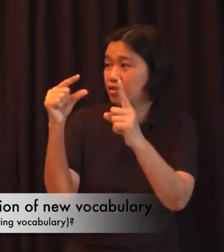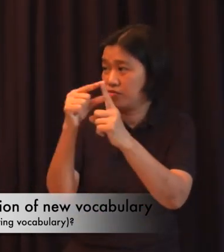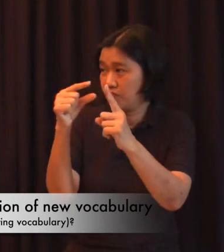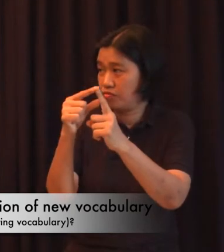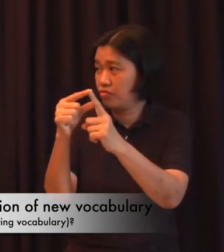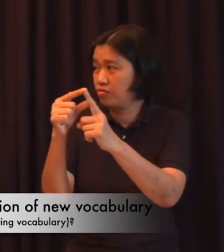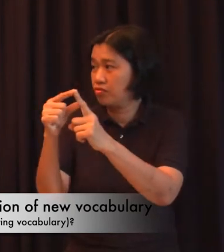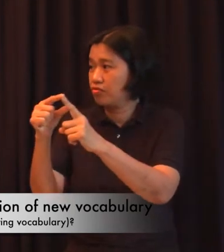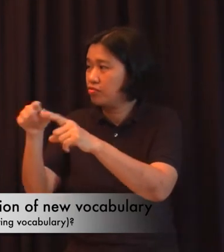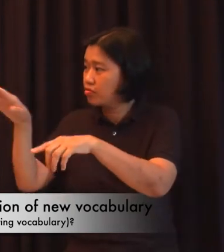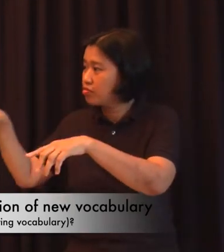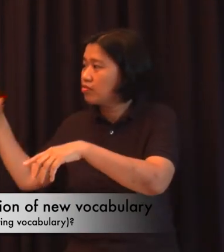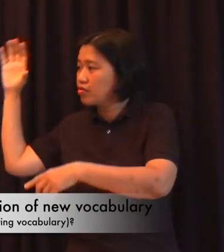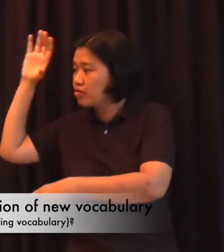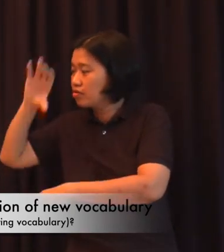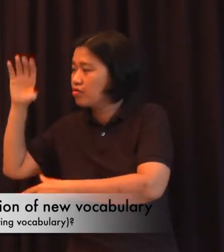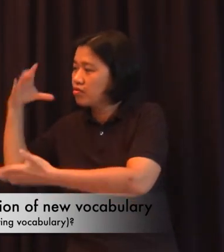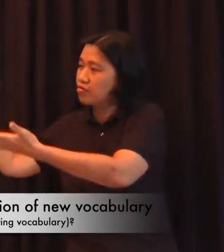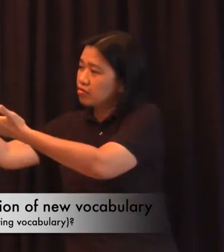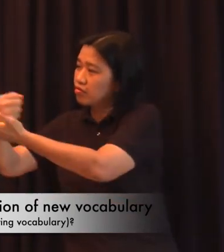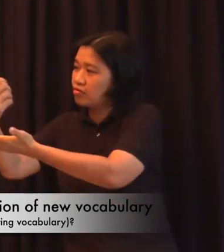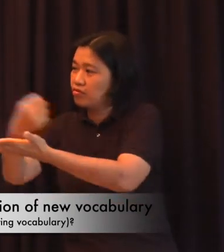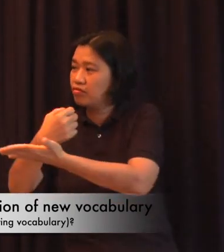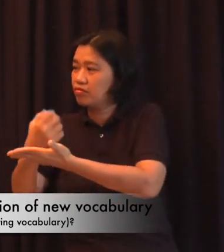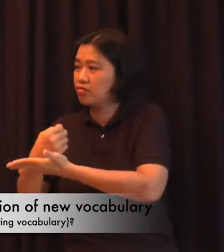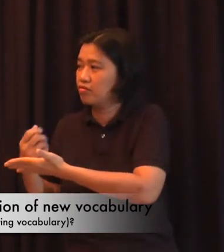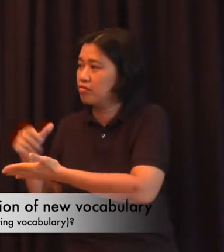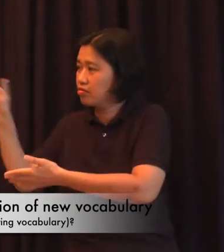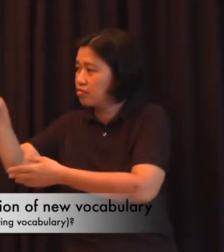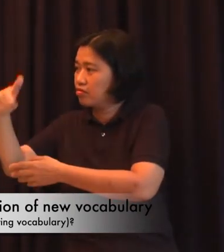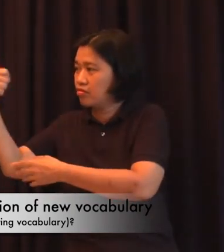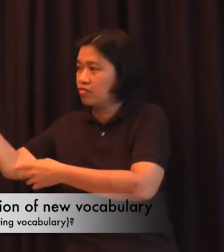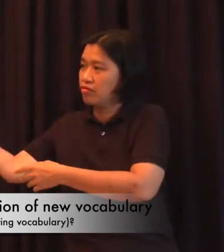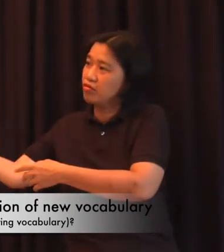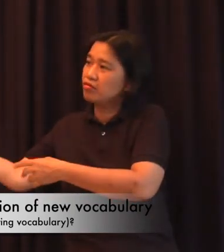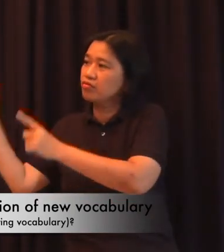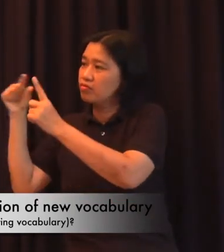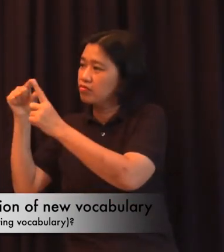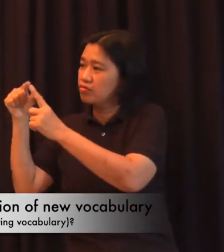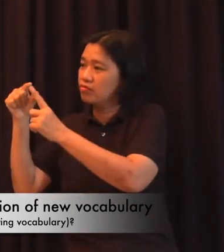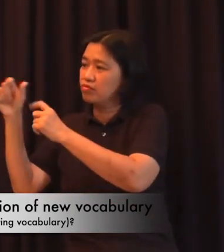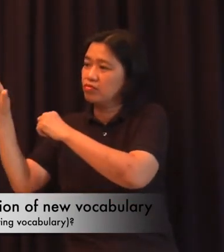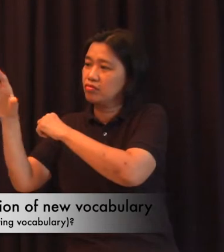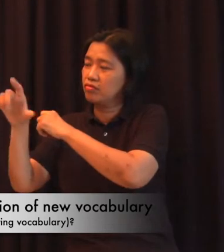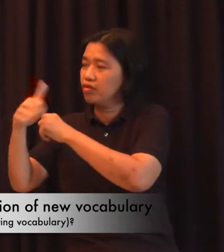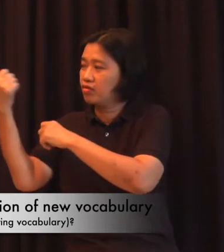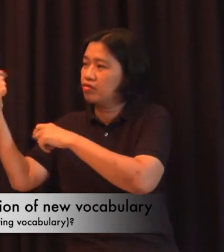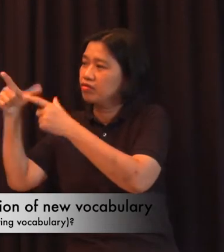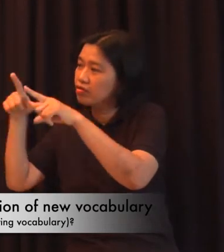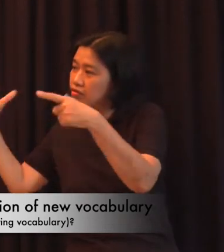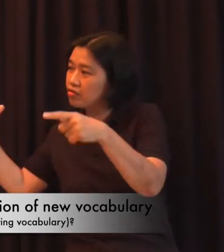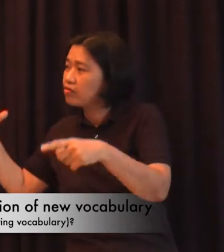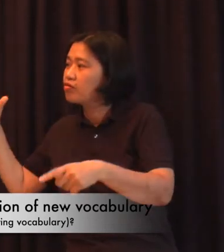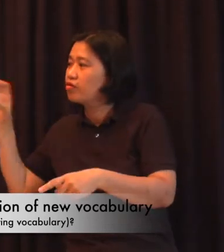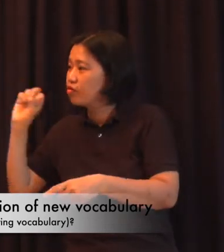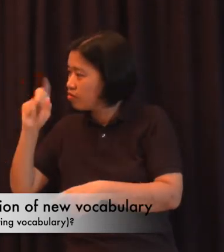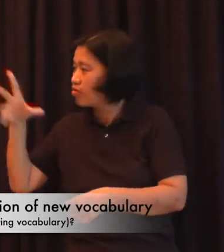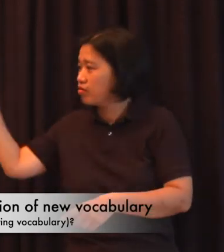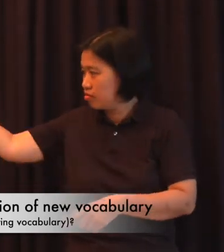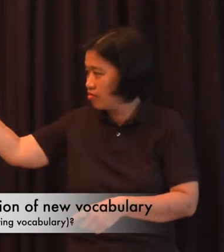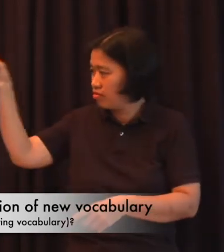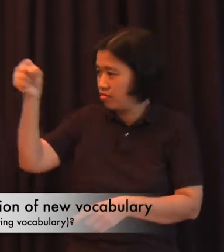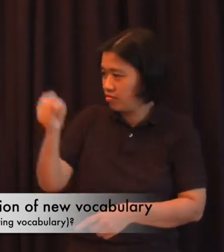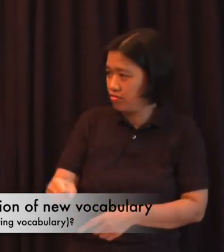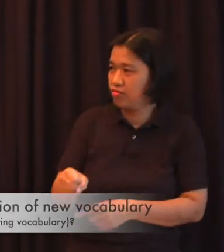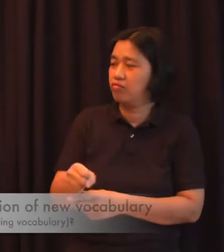sa mga ibang salita na nasa sa ibang wika na sige ito punin natin dito sa wikang ito sa halip na o